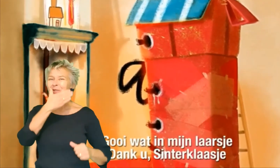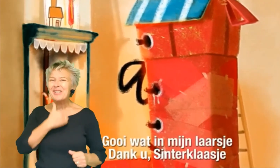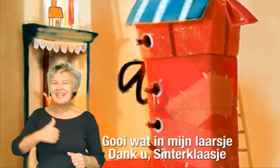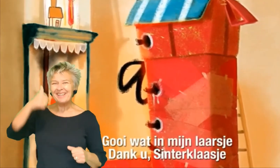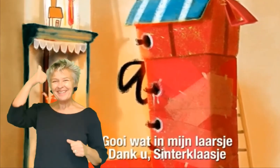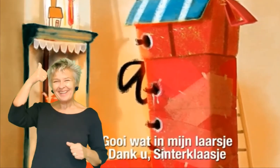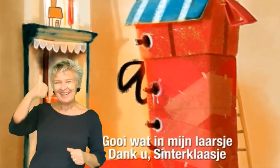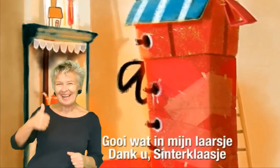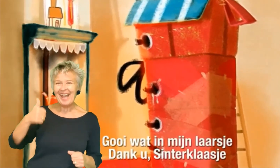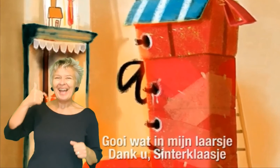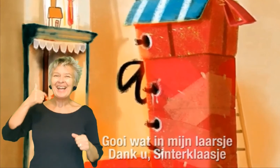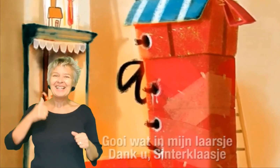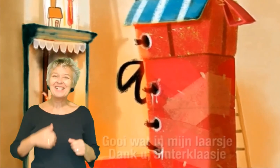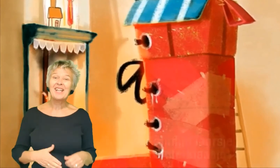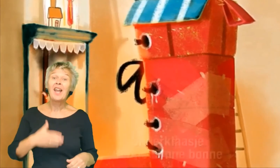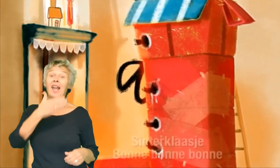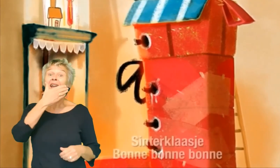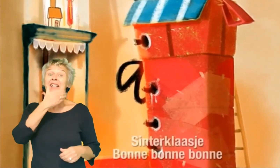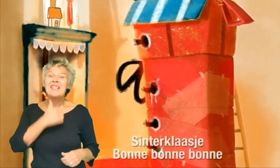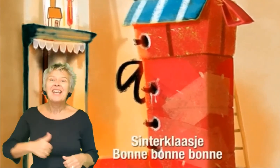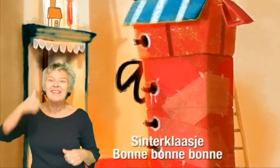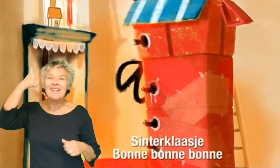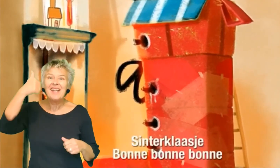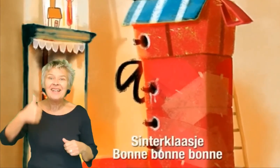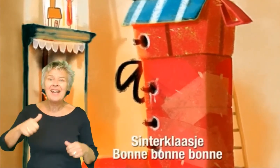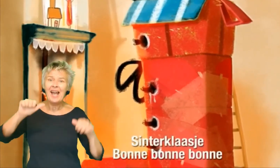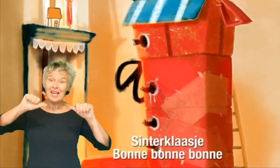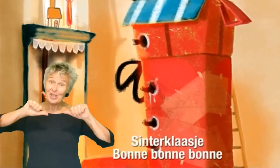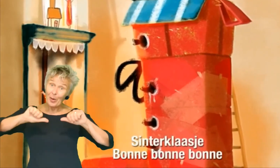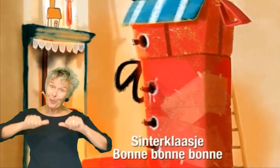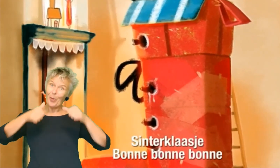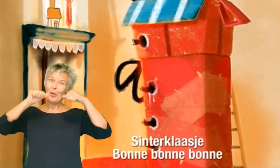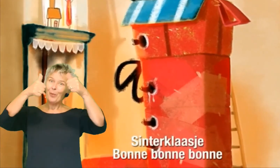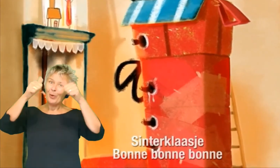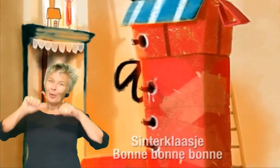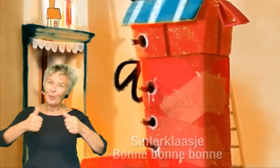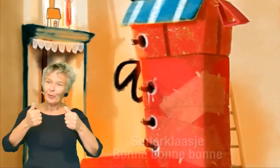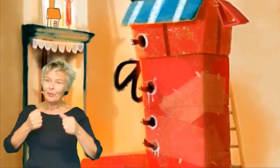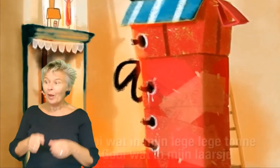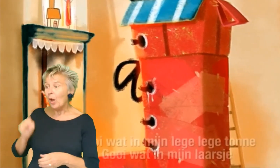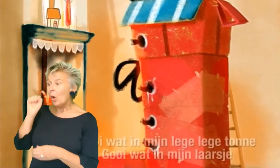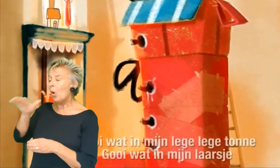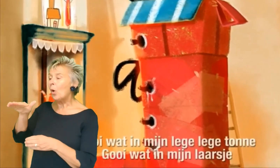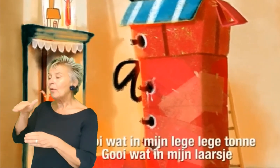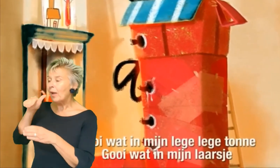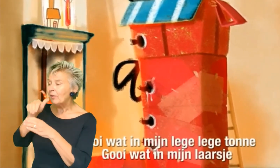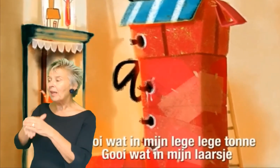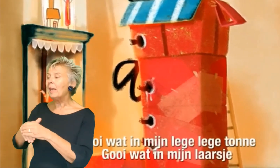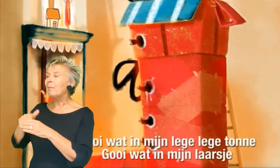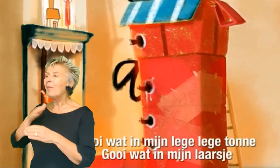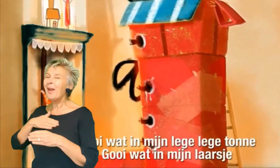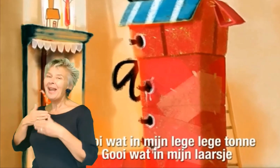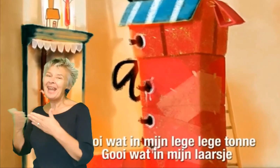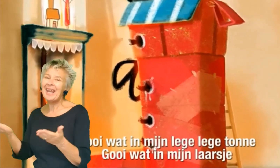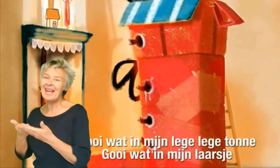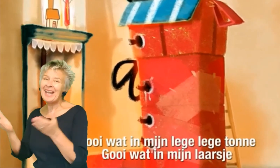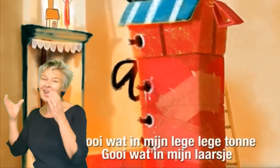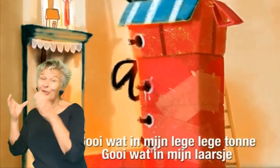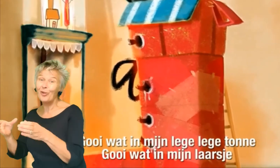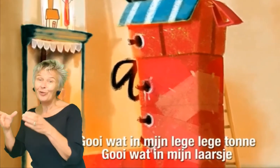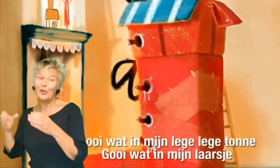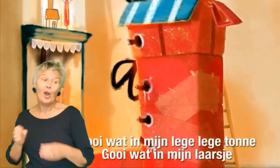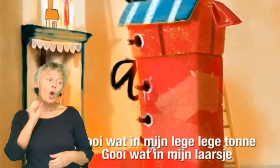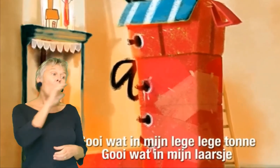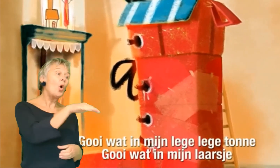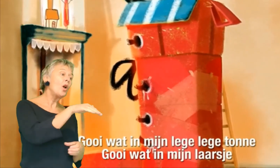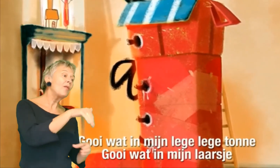Dank u, Sinterklaasje. Sinterklaasje, bonnen, bonnen, bonnen. Gooi wat in m'n lege,